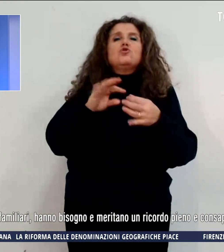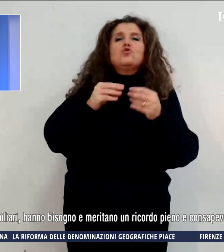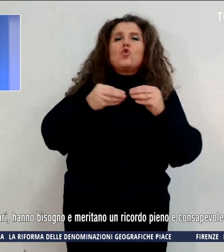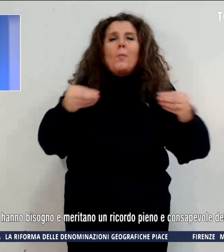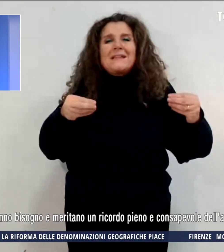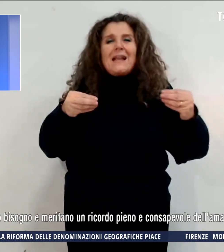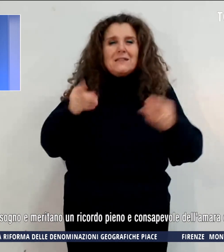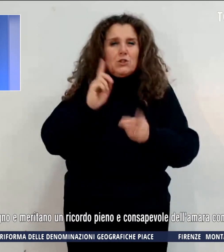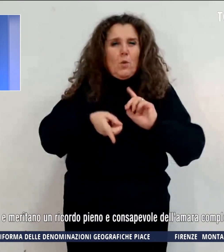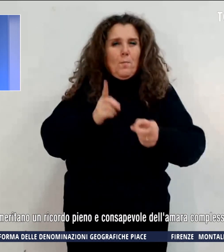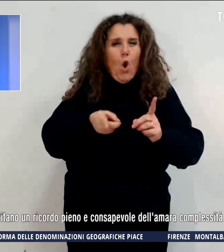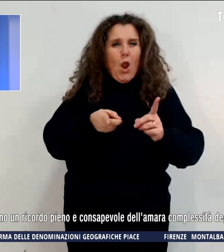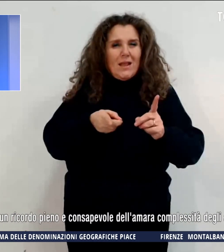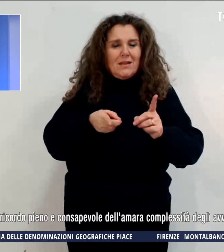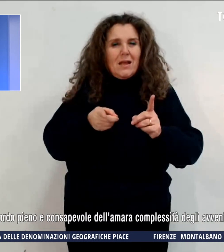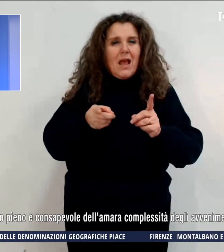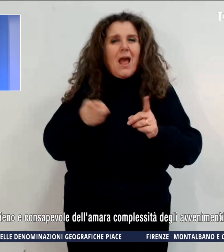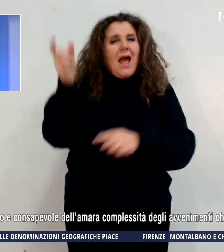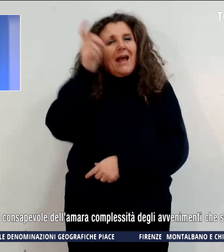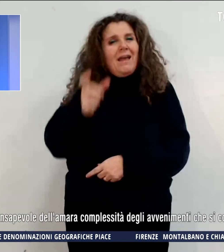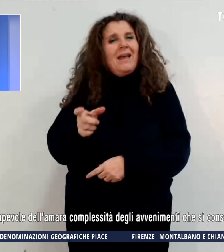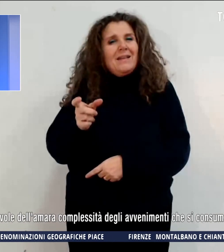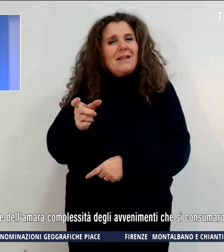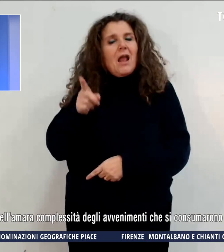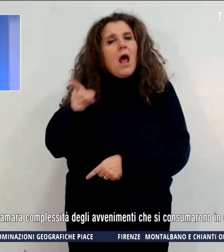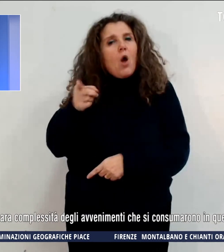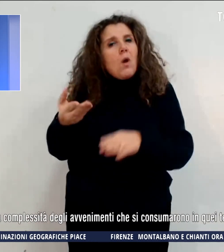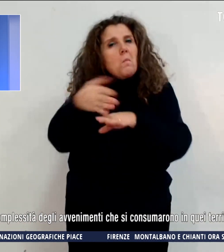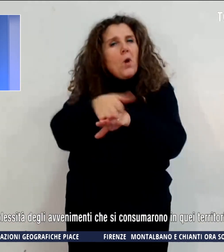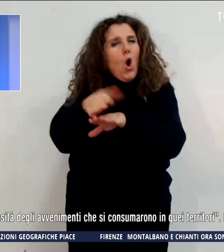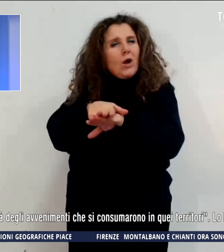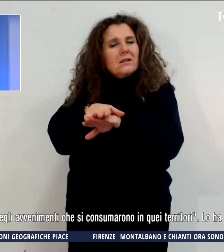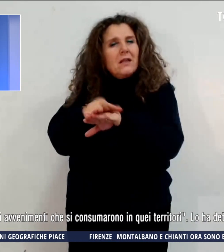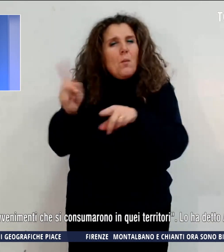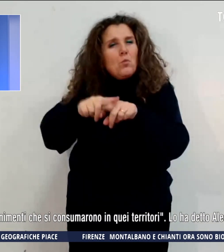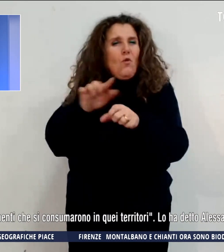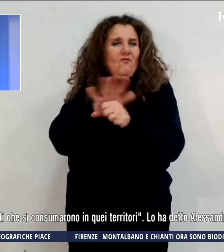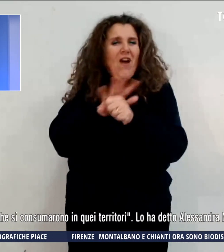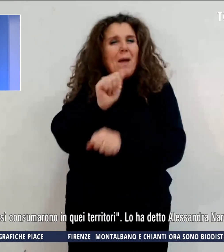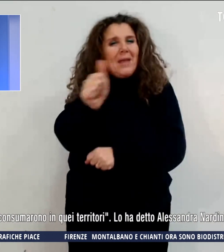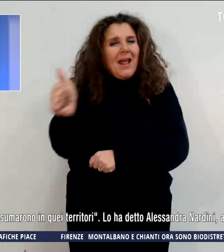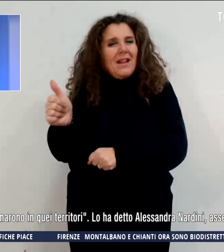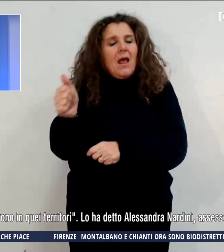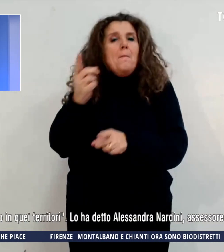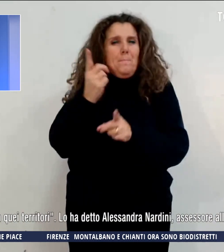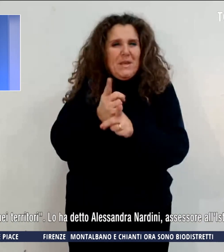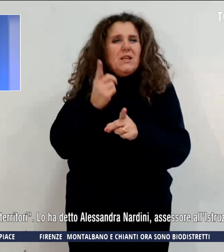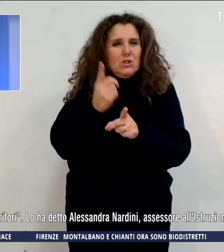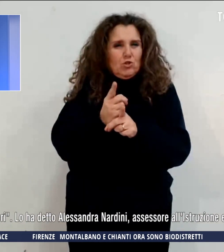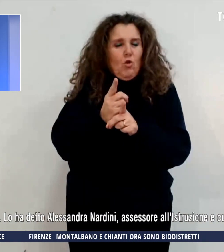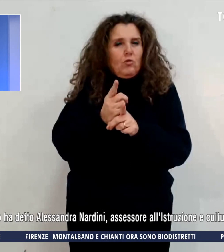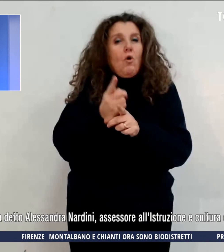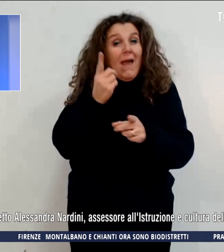Il nostro paese, quelle vittime e i loro familiari, hanno bisogno e meritano